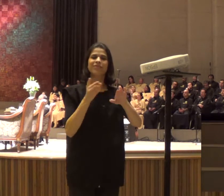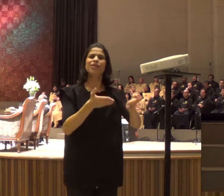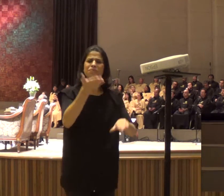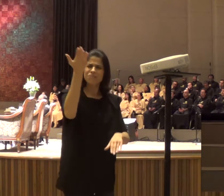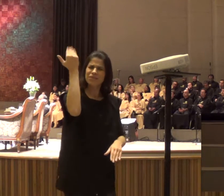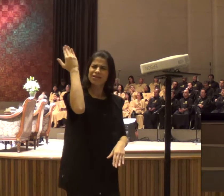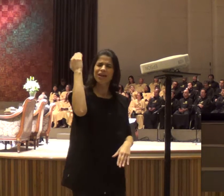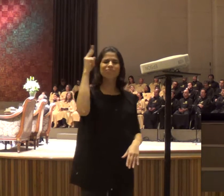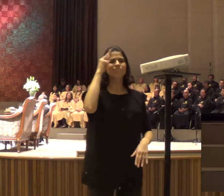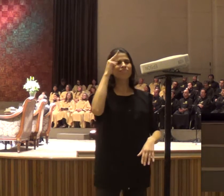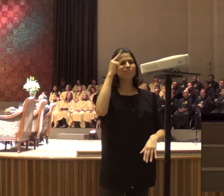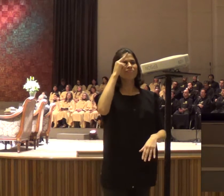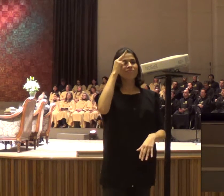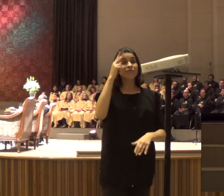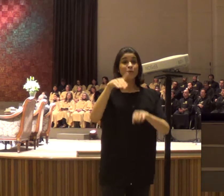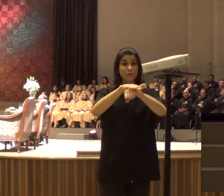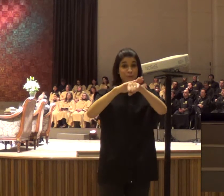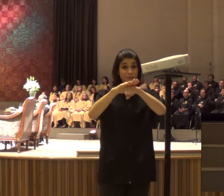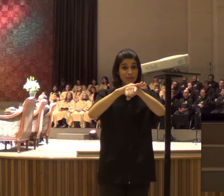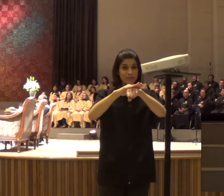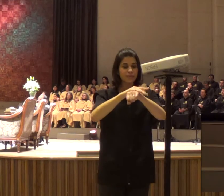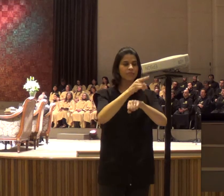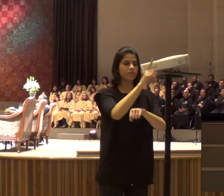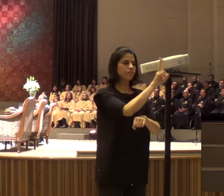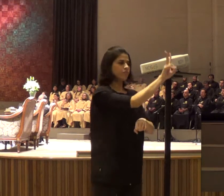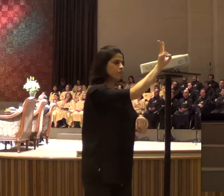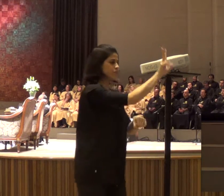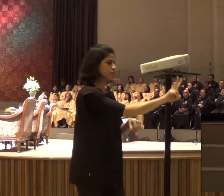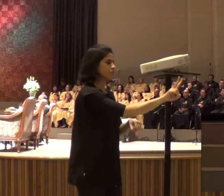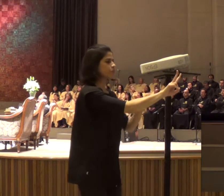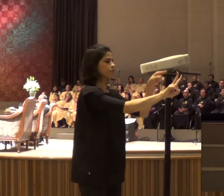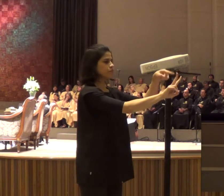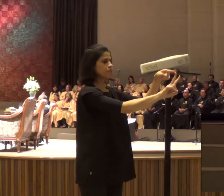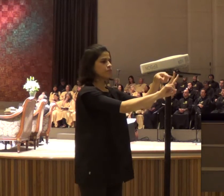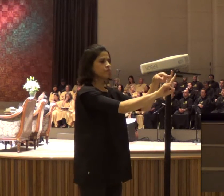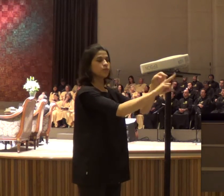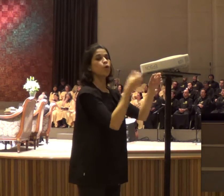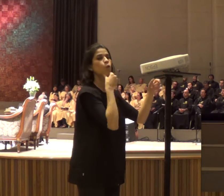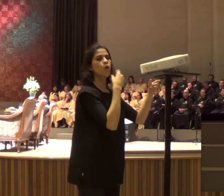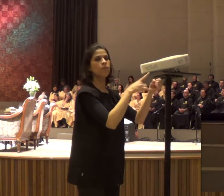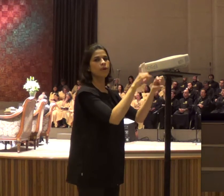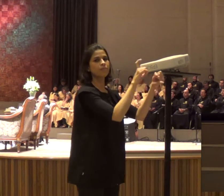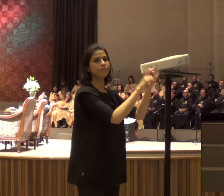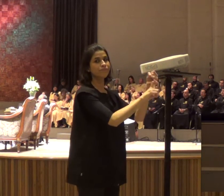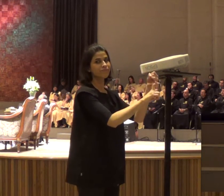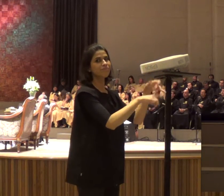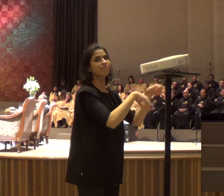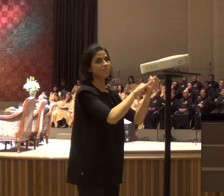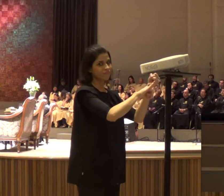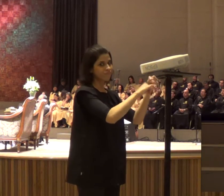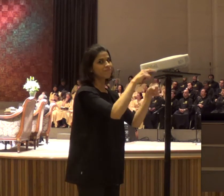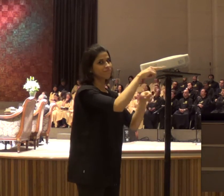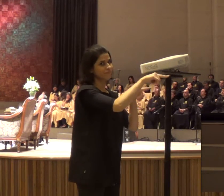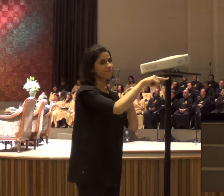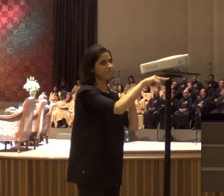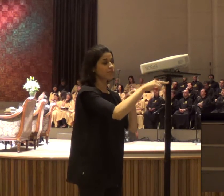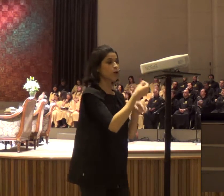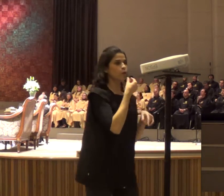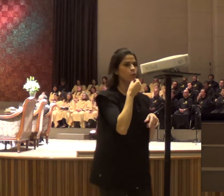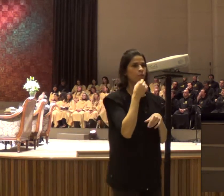que eu fui conversar com um marido, que estava em adultério, e ele estava pensando, o que eu devo fazer? Fico